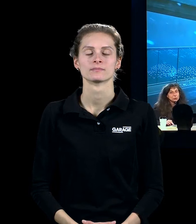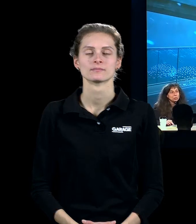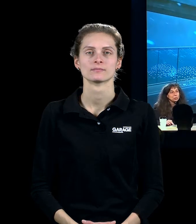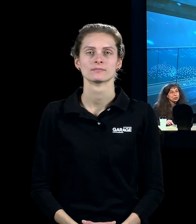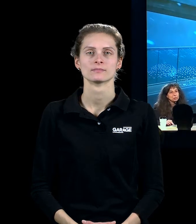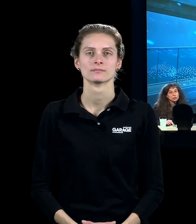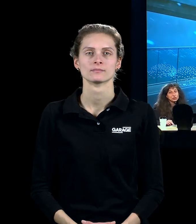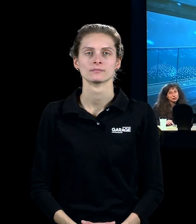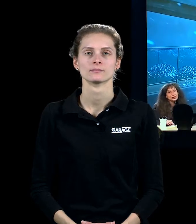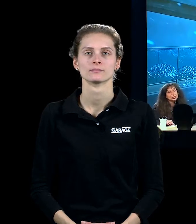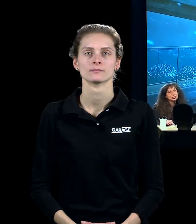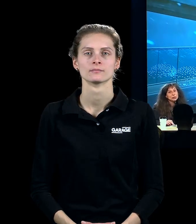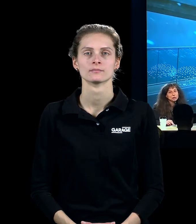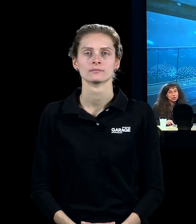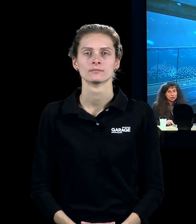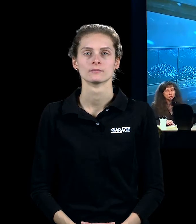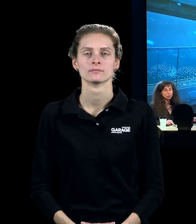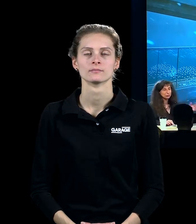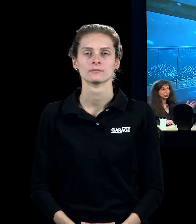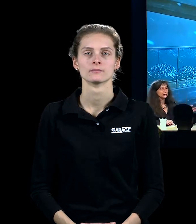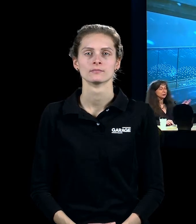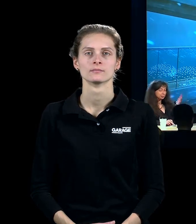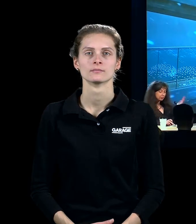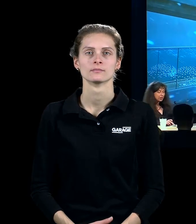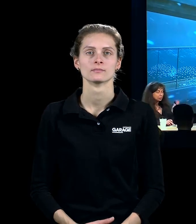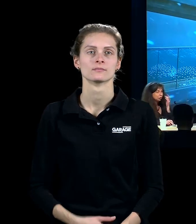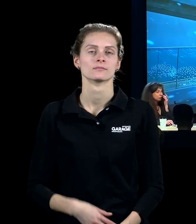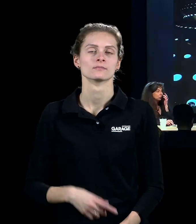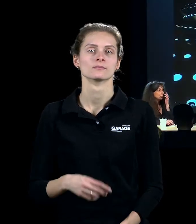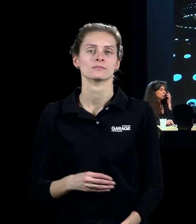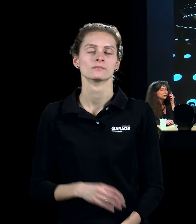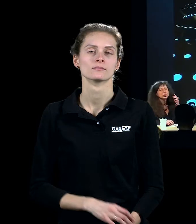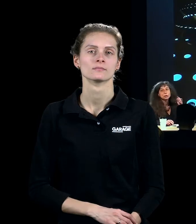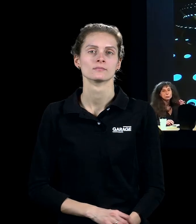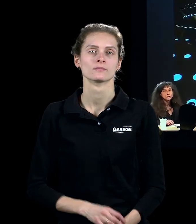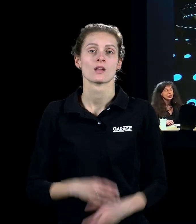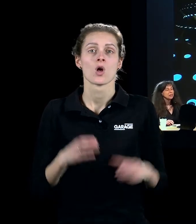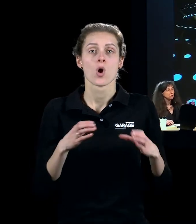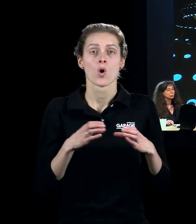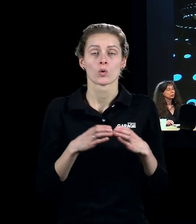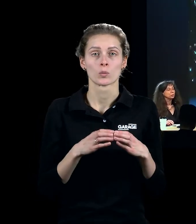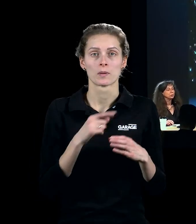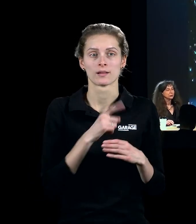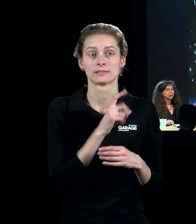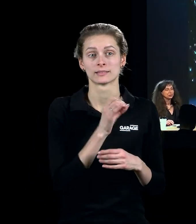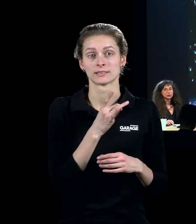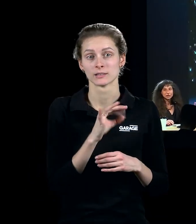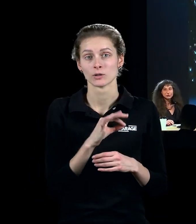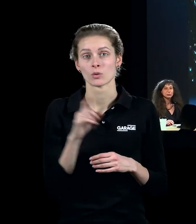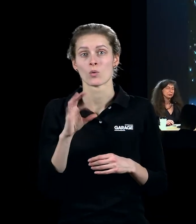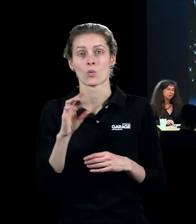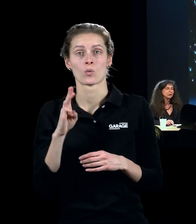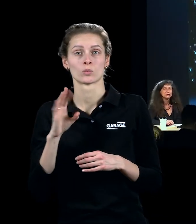становятся опять популярными в 60-е годы, когда, собственно говоря, и существовала группа Зира и Отто Пины, вот он придумывает все эти